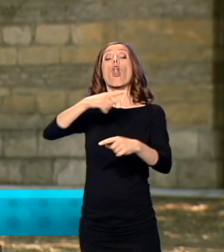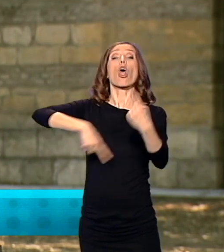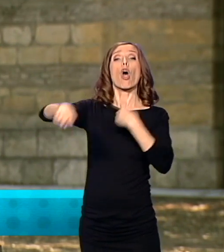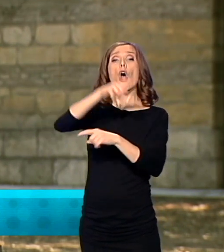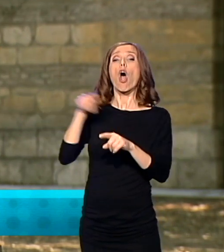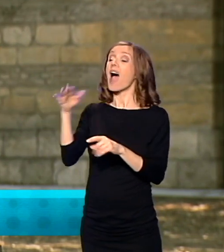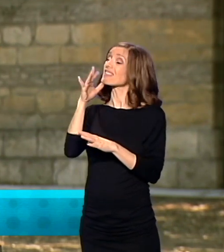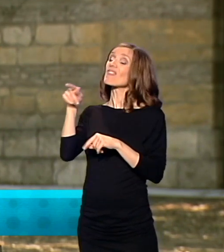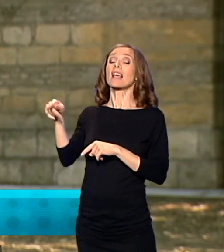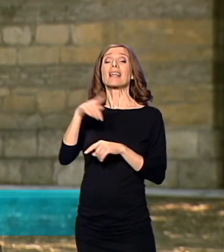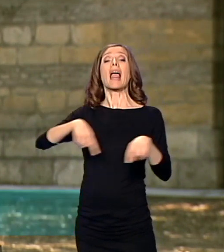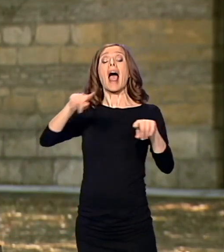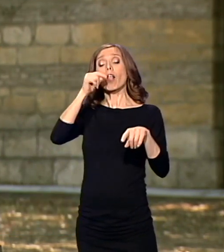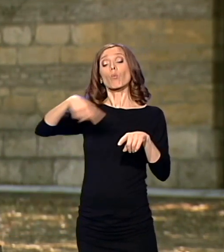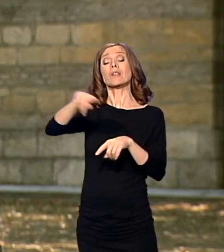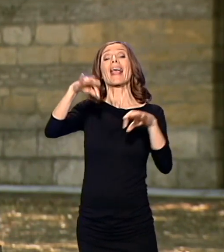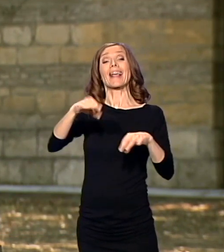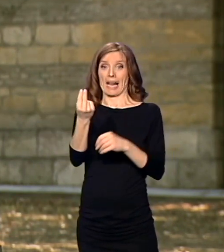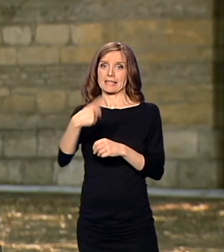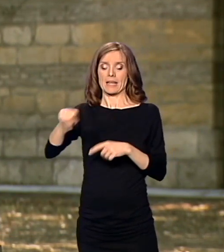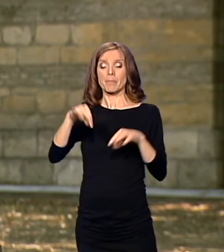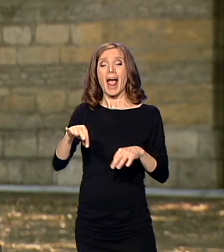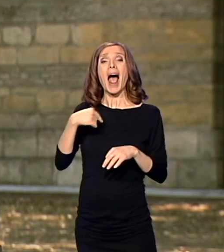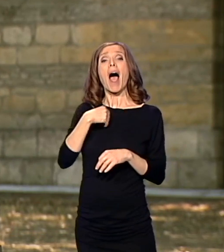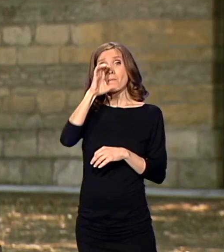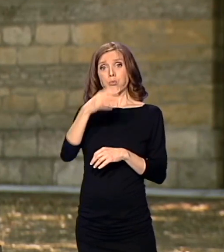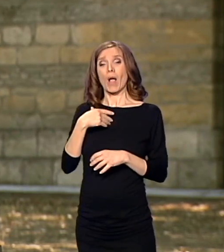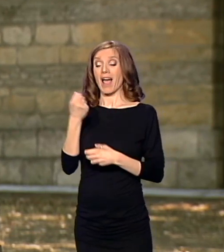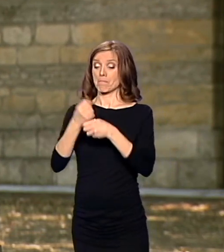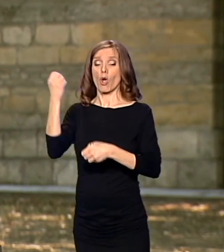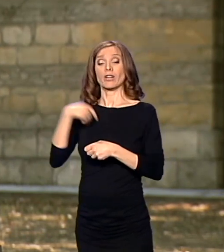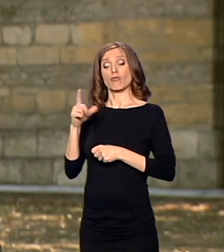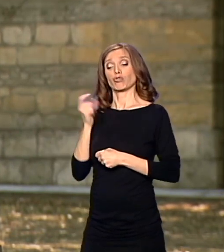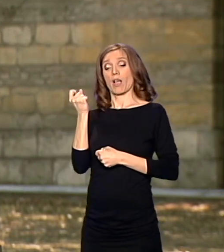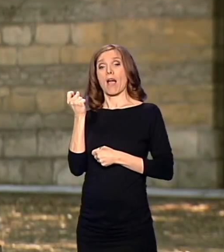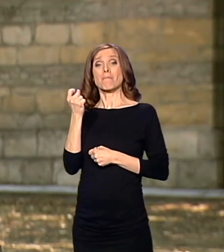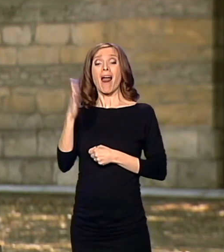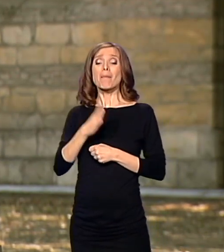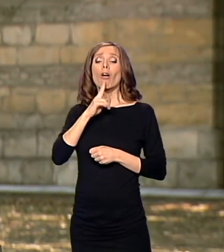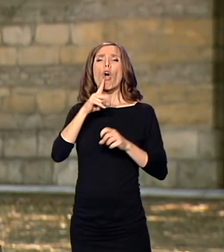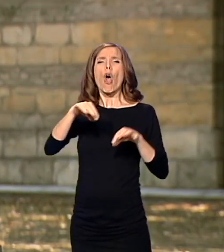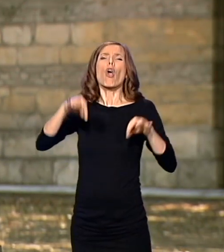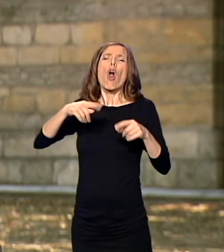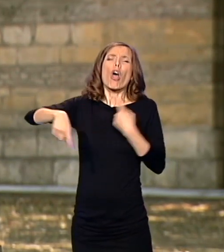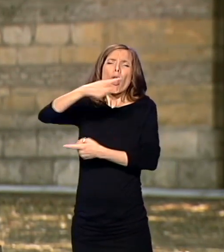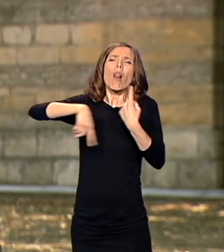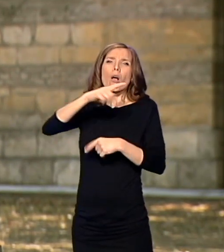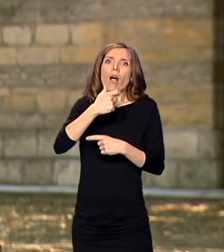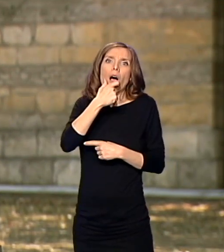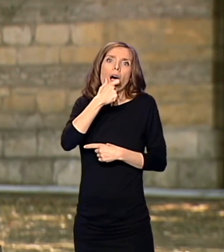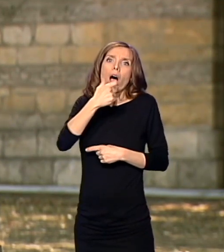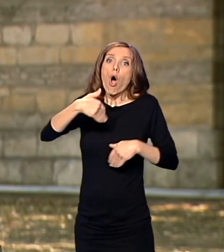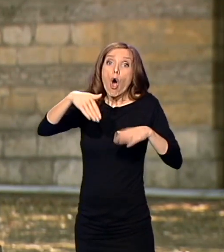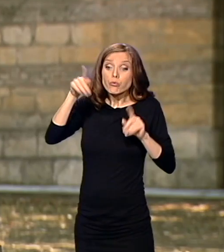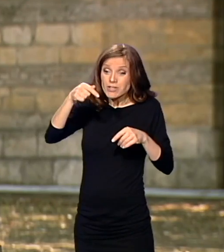igrali u kolo, a Bugari bi stojali sa motkam oko kola. I onaj koji prvi odustane, koji nije mogao više da igra, oni bi ga prebili